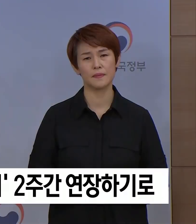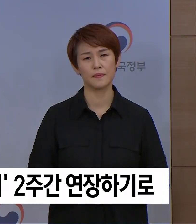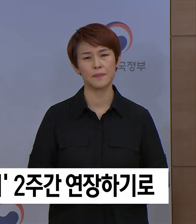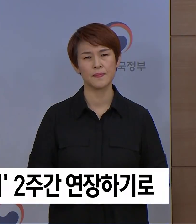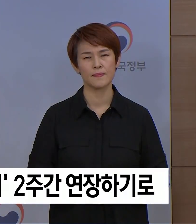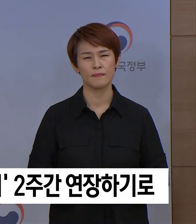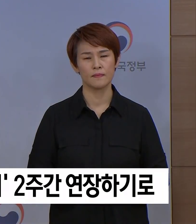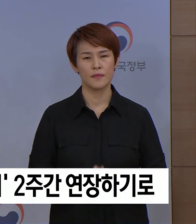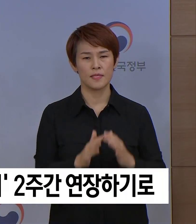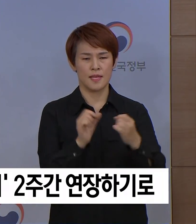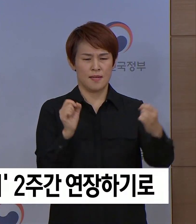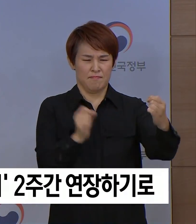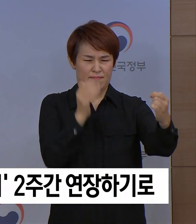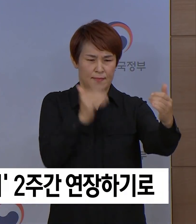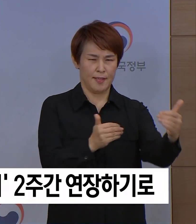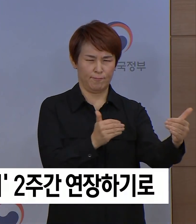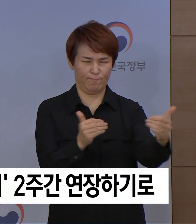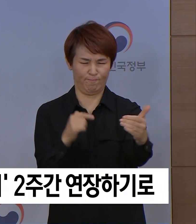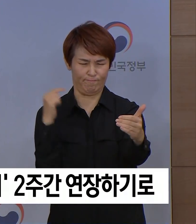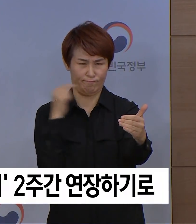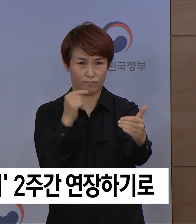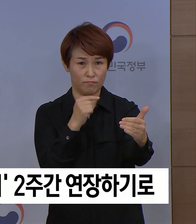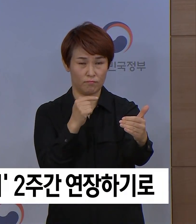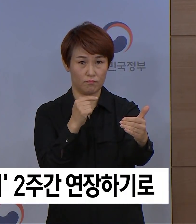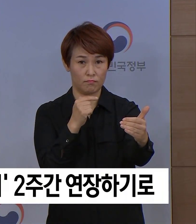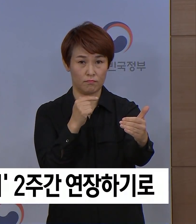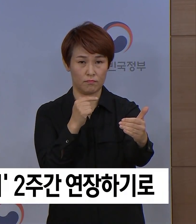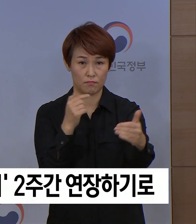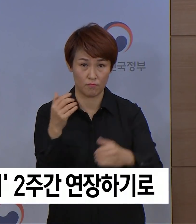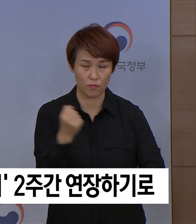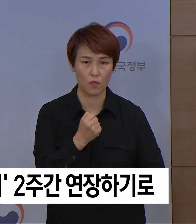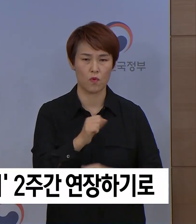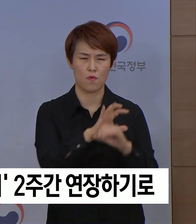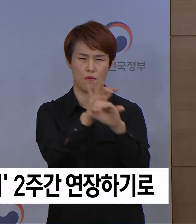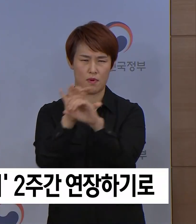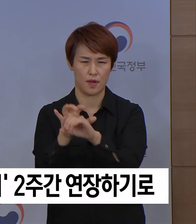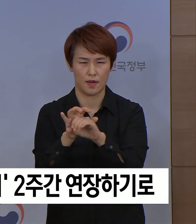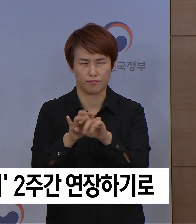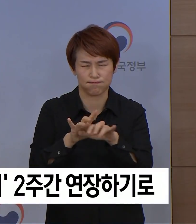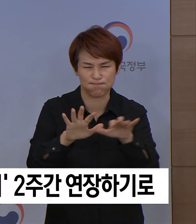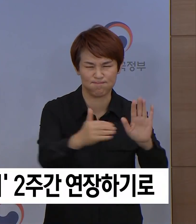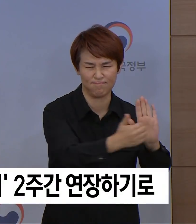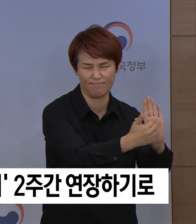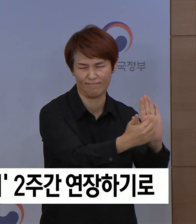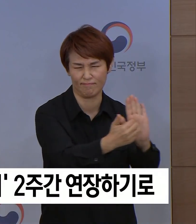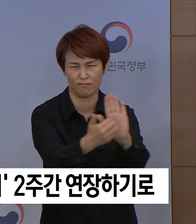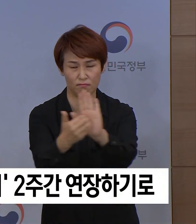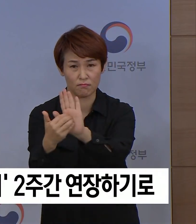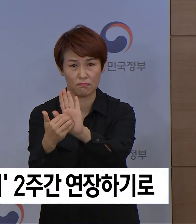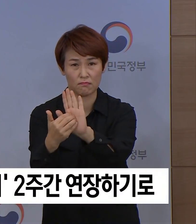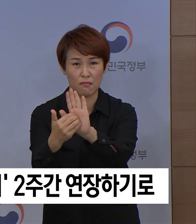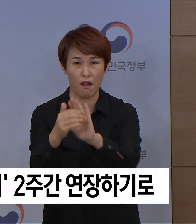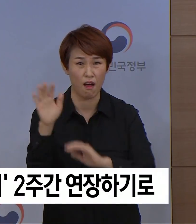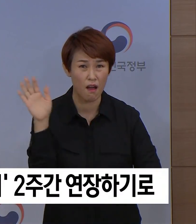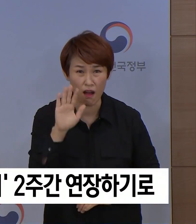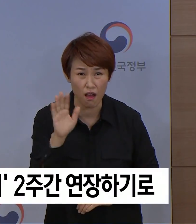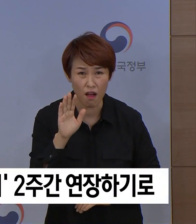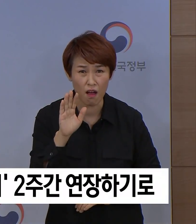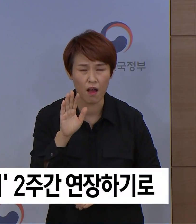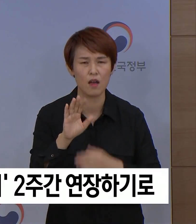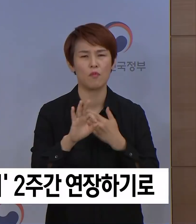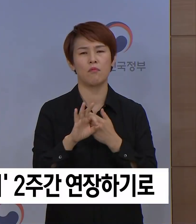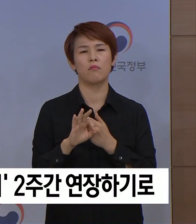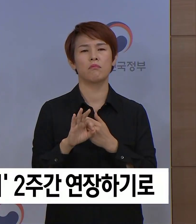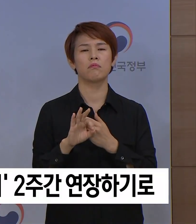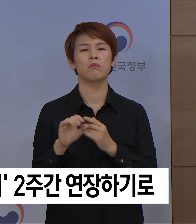철저한 사회적 그리두기 실천을 통해 코로나19의 확산을 적절히 차단하는 준비가 늦어질 경우 일상과